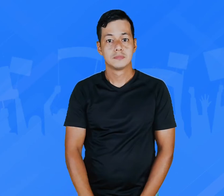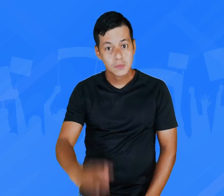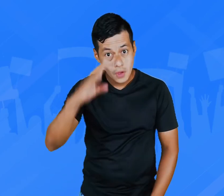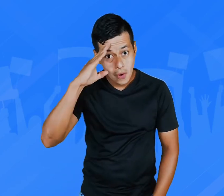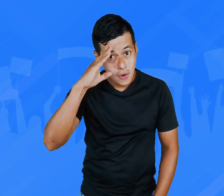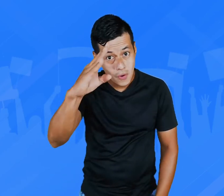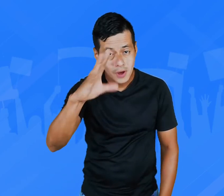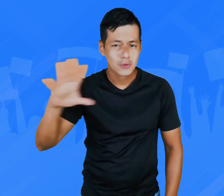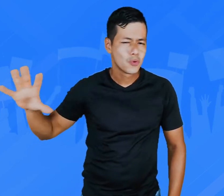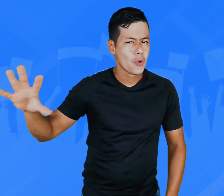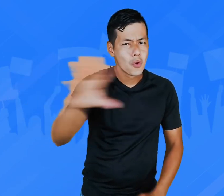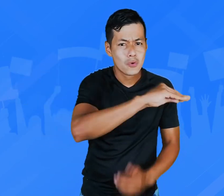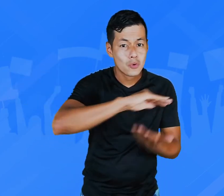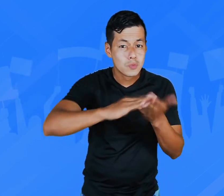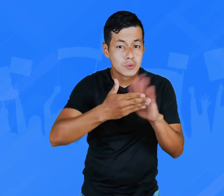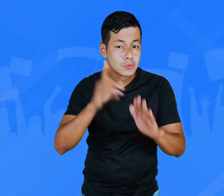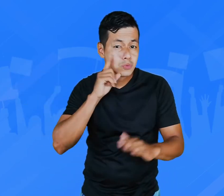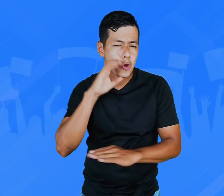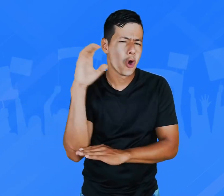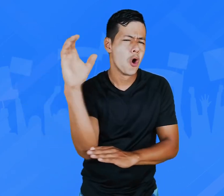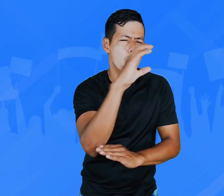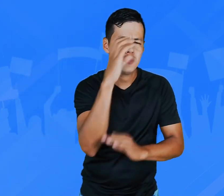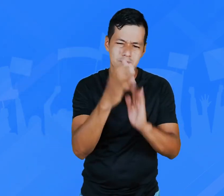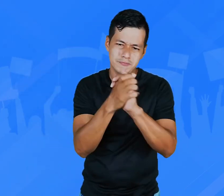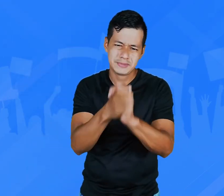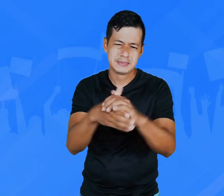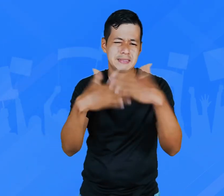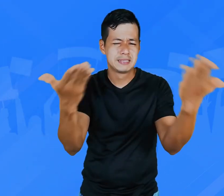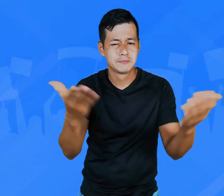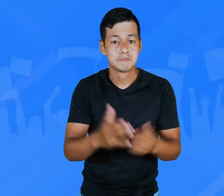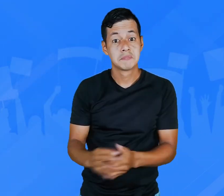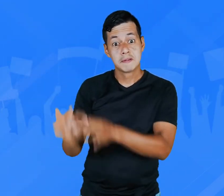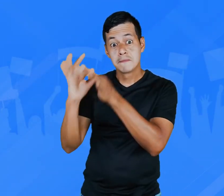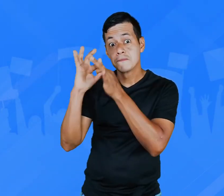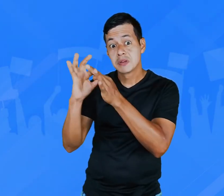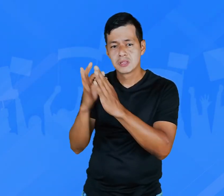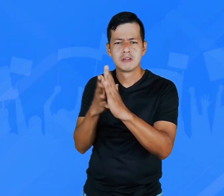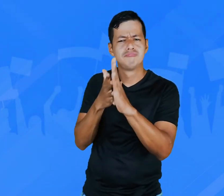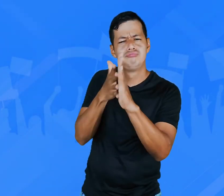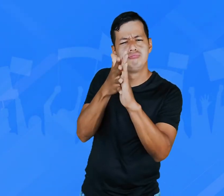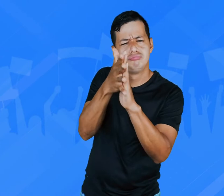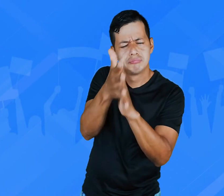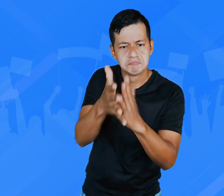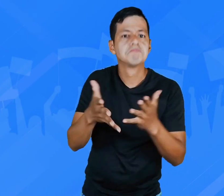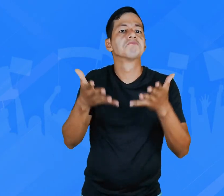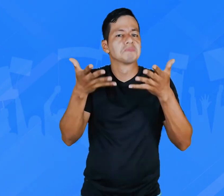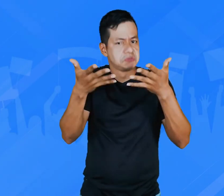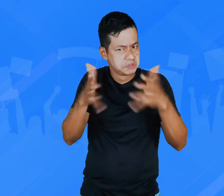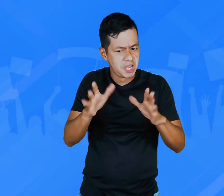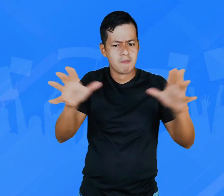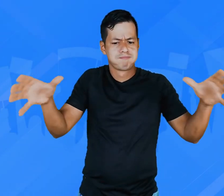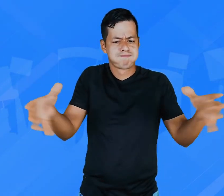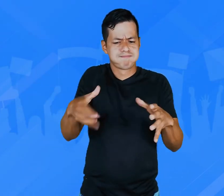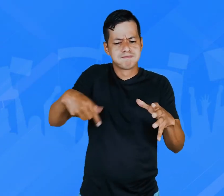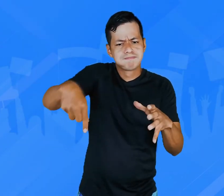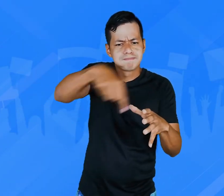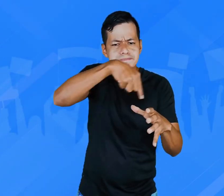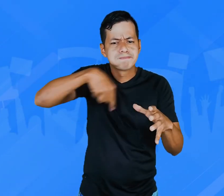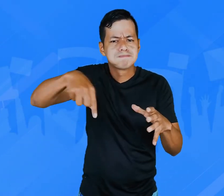Hola, un caluroso saludo a toda la comunidad sorda de Colombia. Desde FENASCOL queremos informarles que ya se ha conformado el comité organizador con